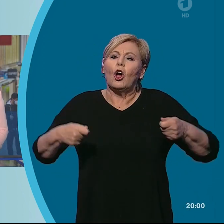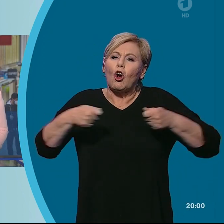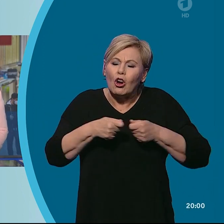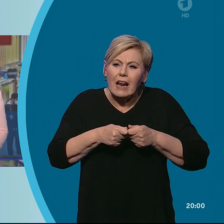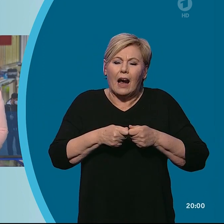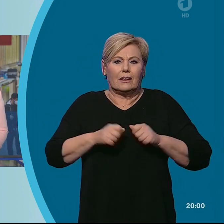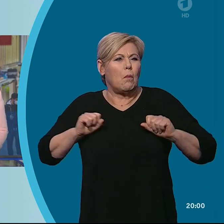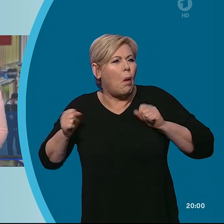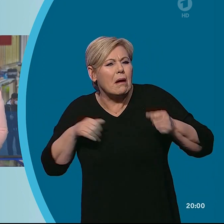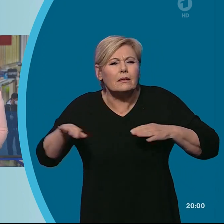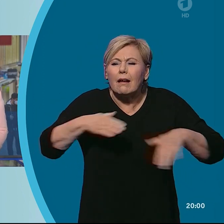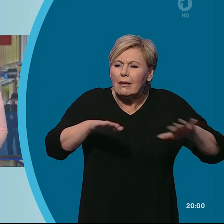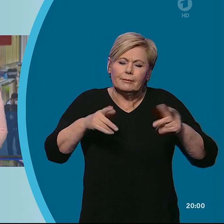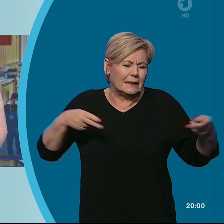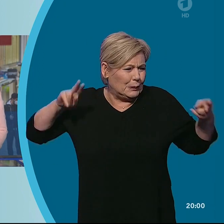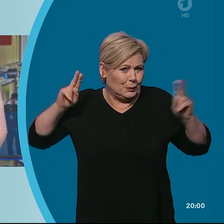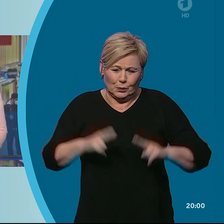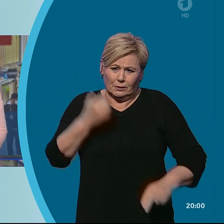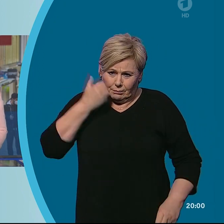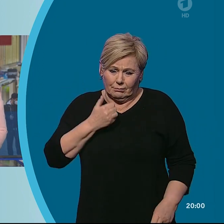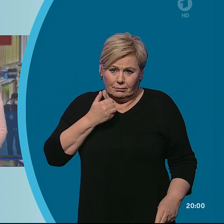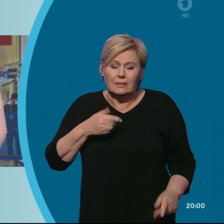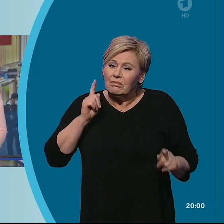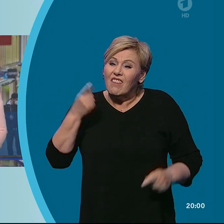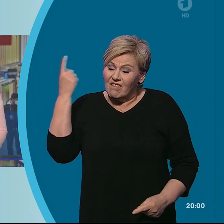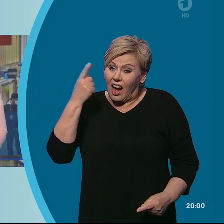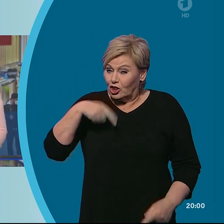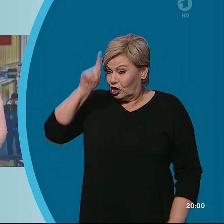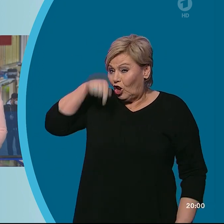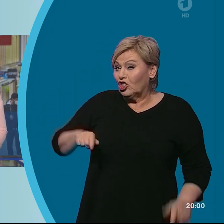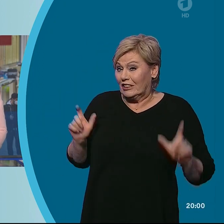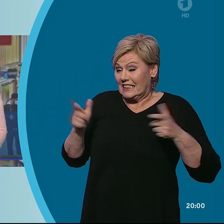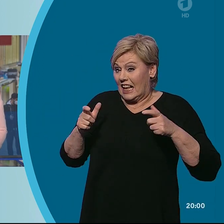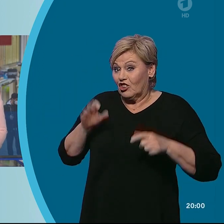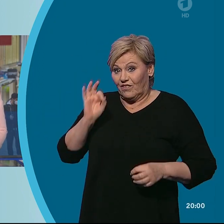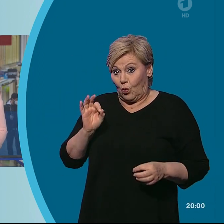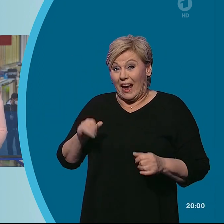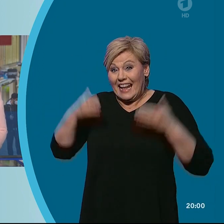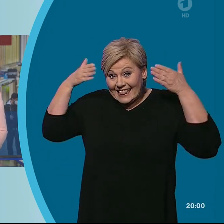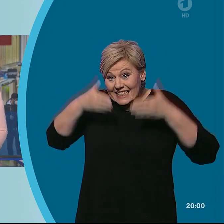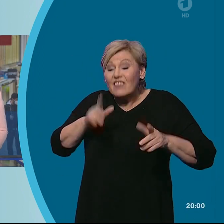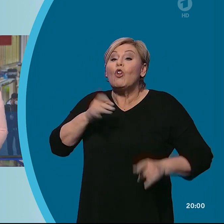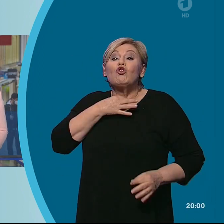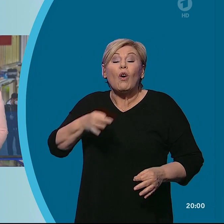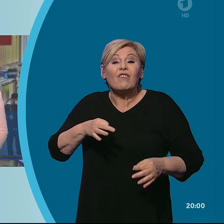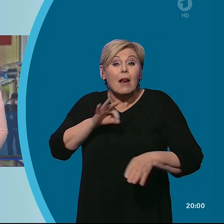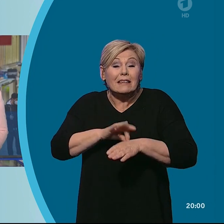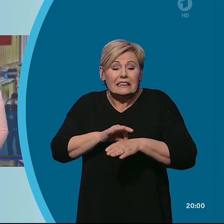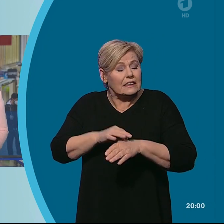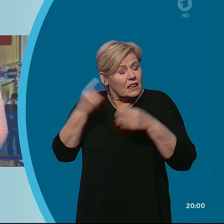herunterzufahren. Er verwies auf jüngste Warnungen der Deutschen Gesellschaft für Intensiv- und Notfallmedizin. Deren